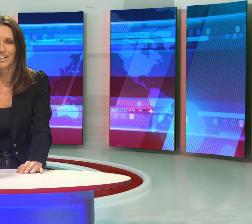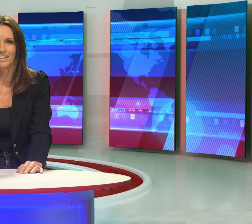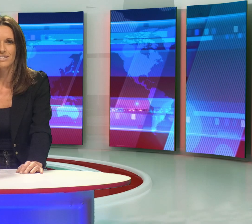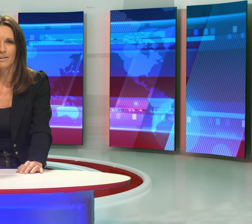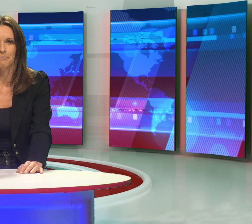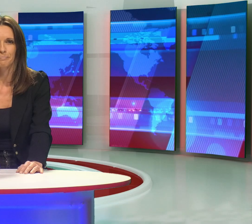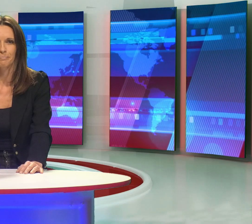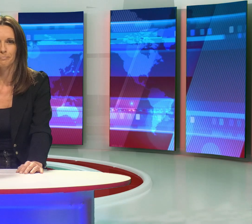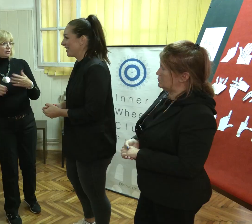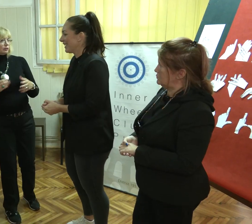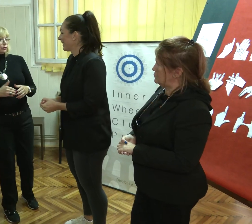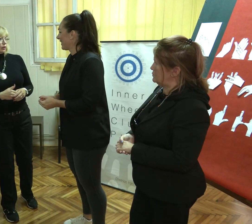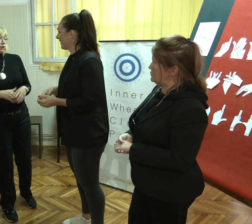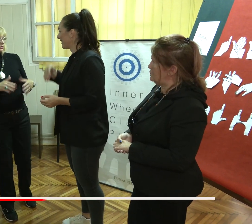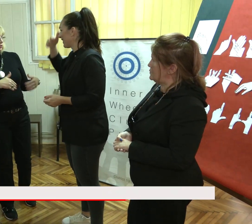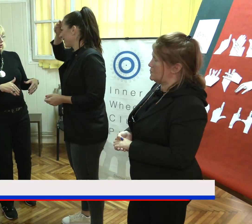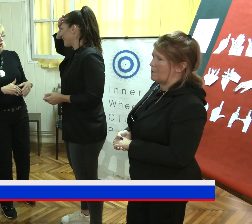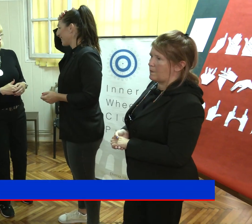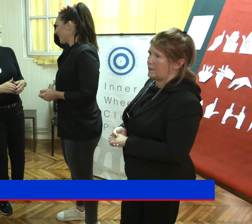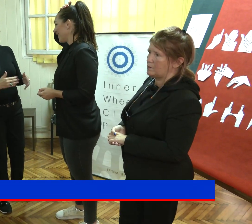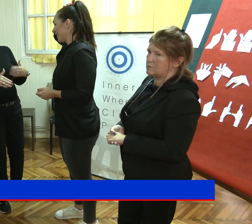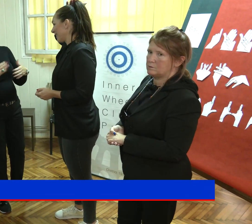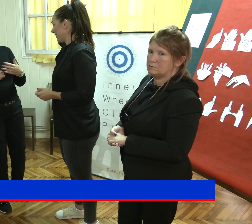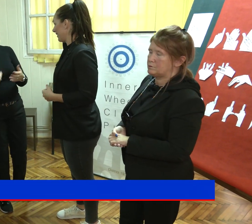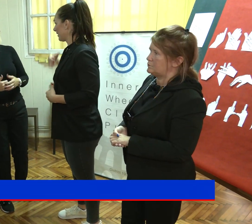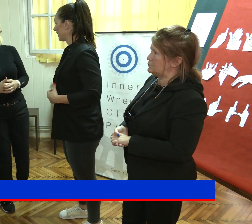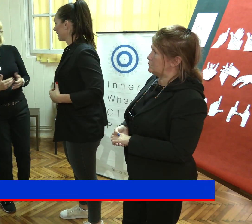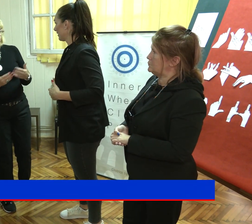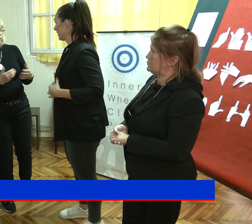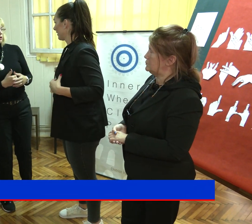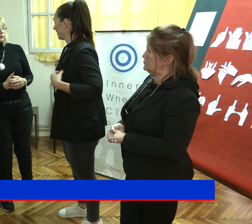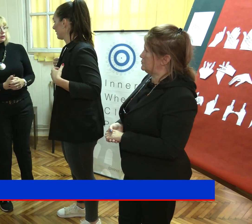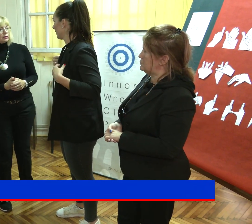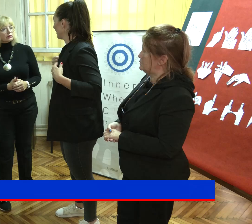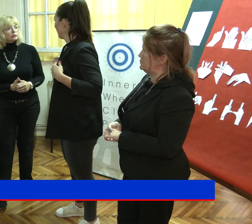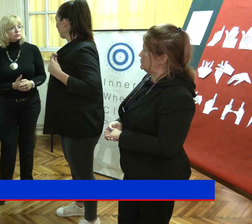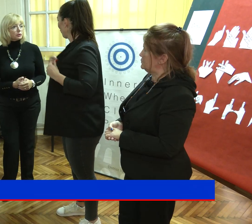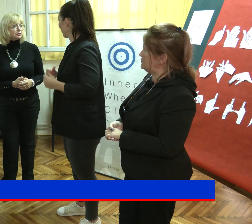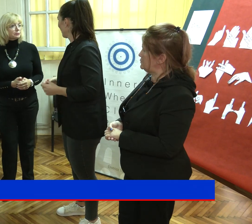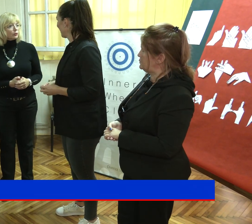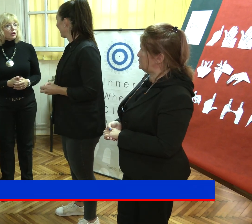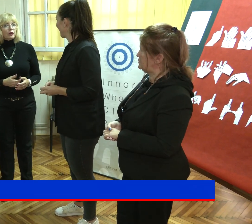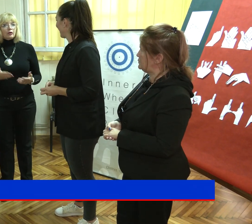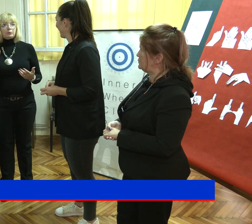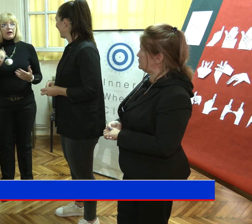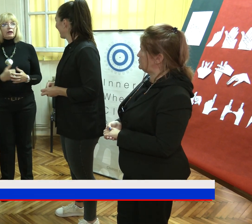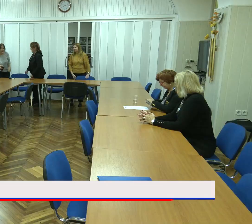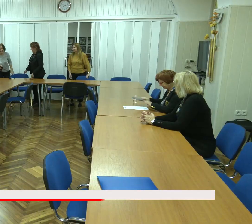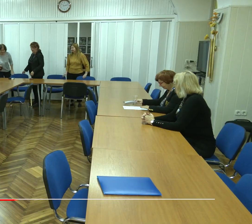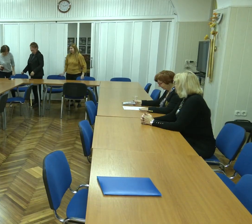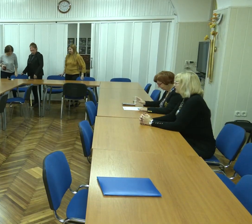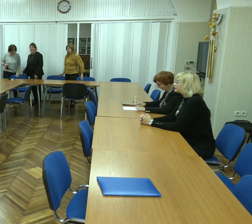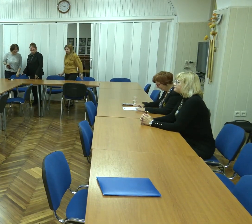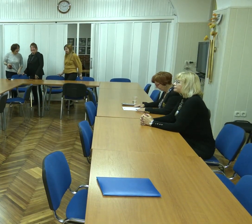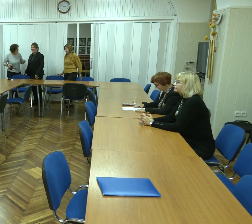humanitarne akcije. Riječ je o 24. godišnjoj akciji Pulskog Innerville kluba, točnije o koncertu